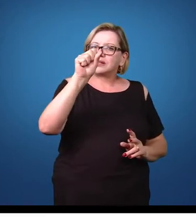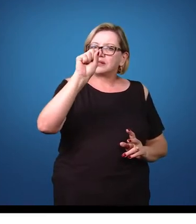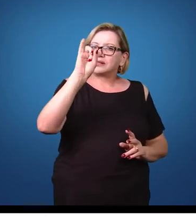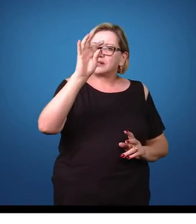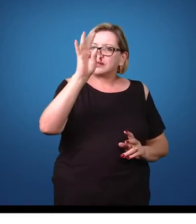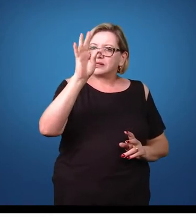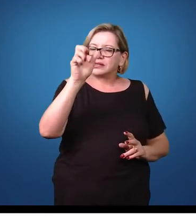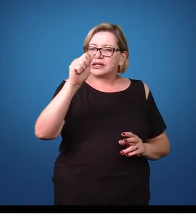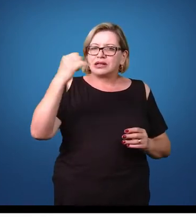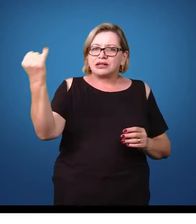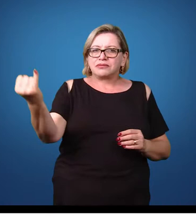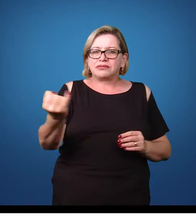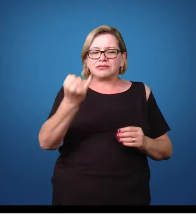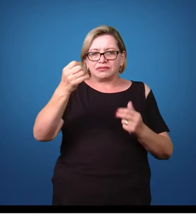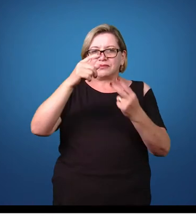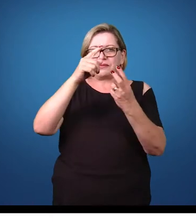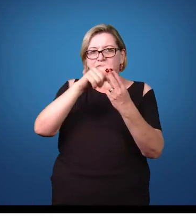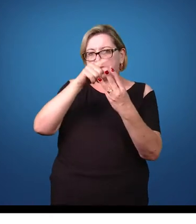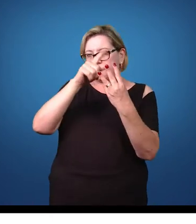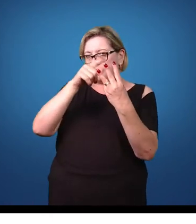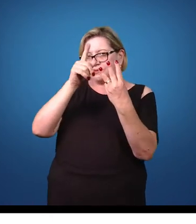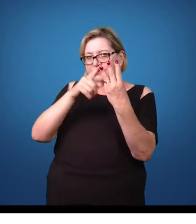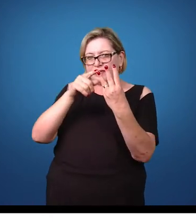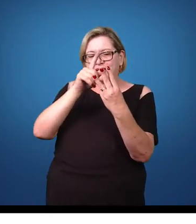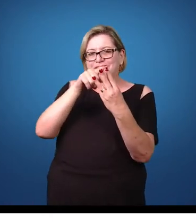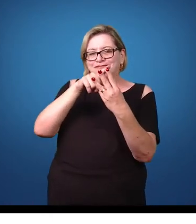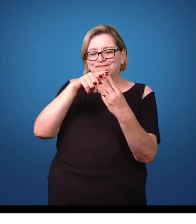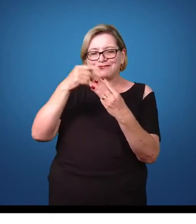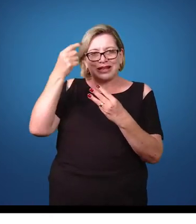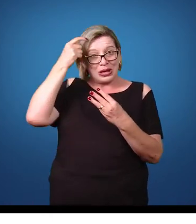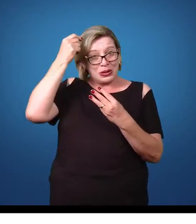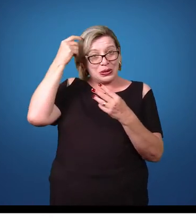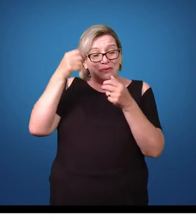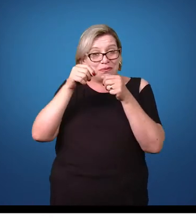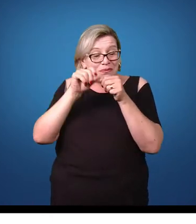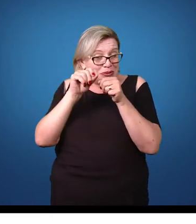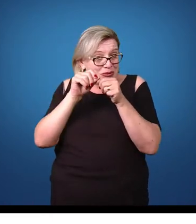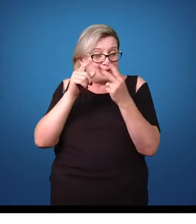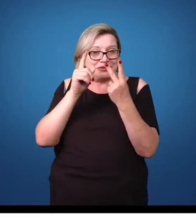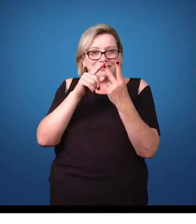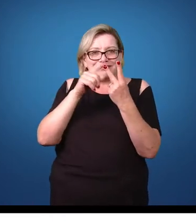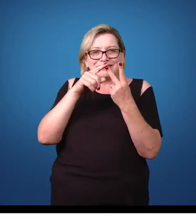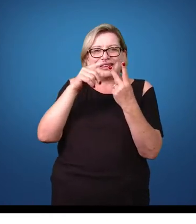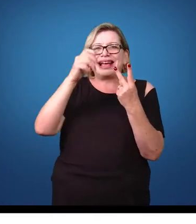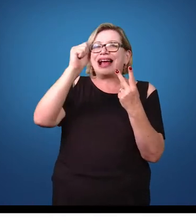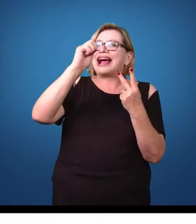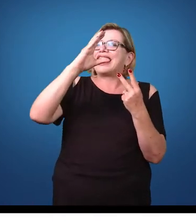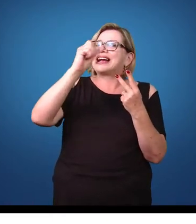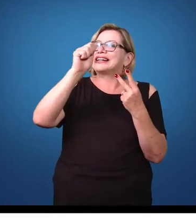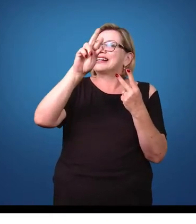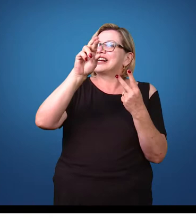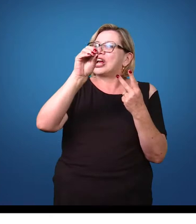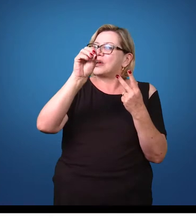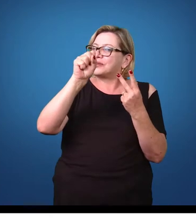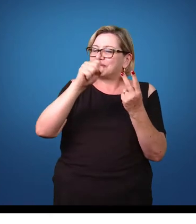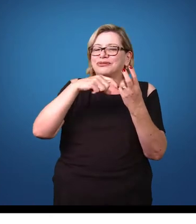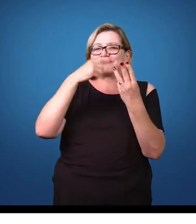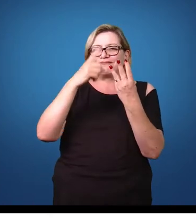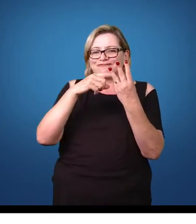da parasitologia, nós podemos citar três. Os piolhos, os ácaros e os carrapatos.